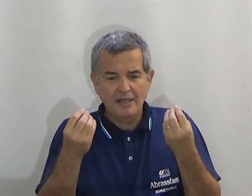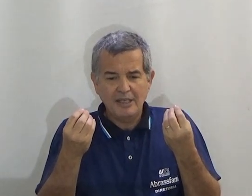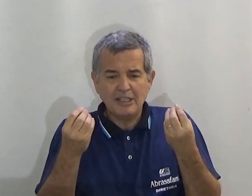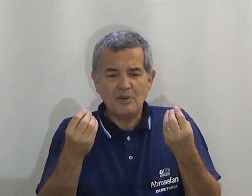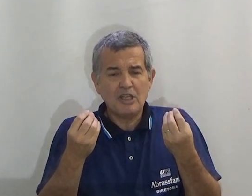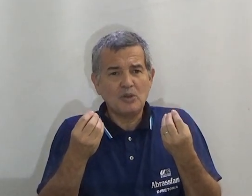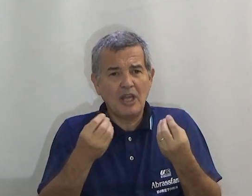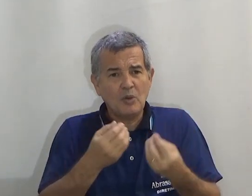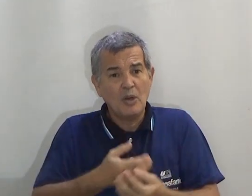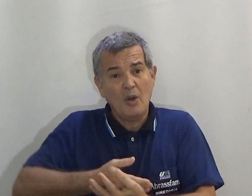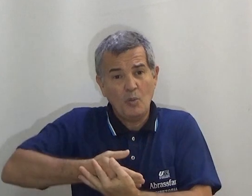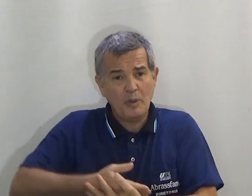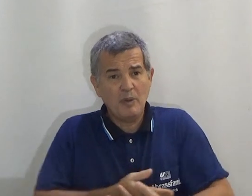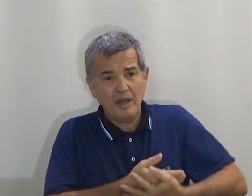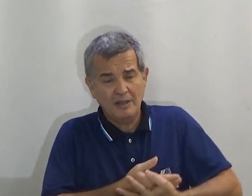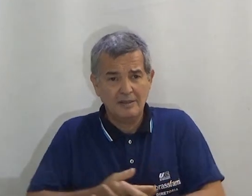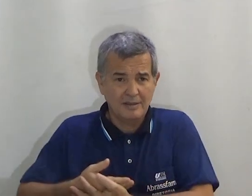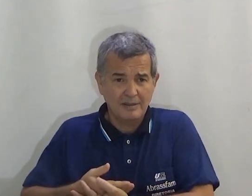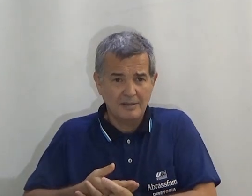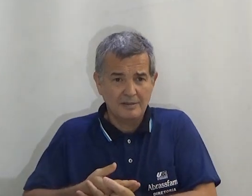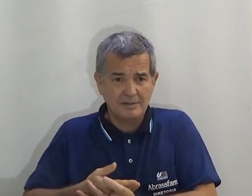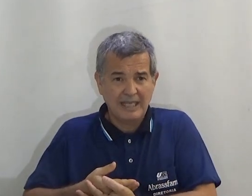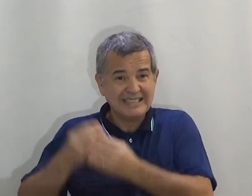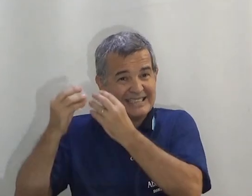Né? Então aqui eu tenho um bebê.